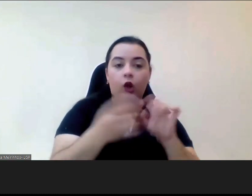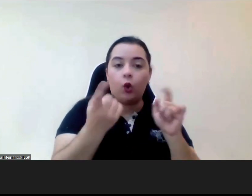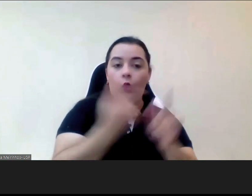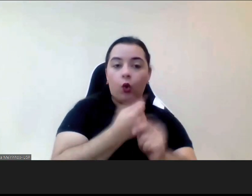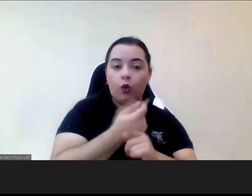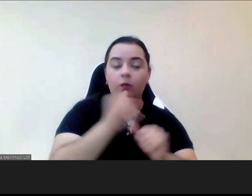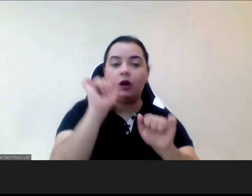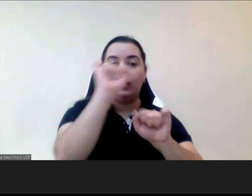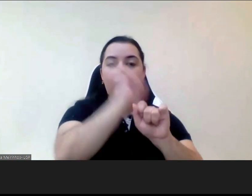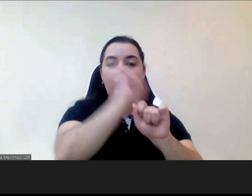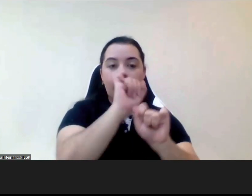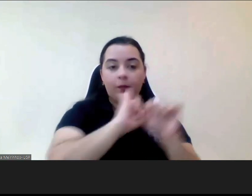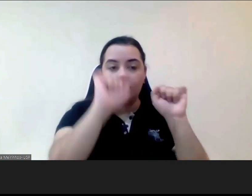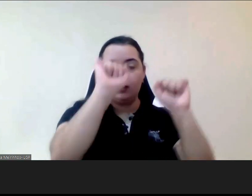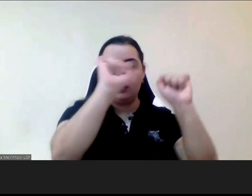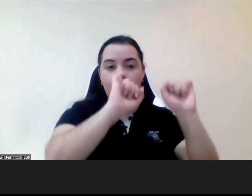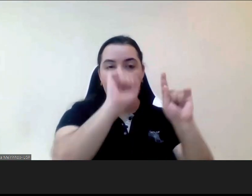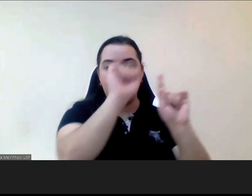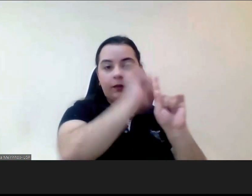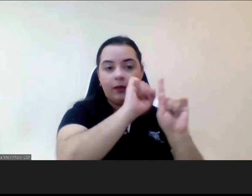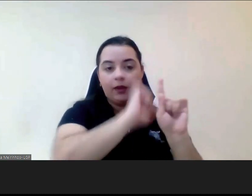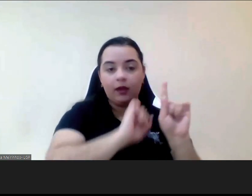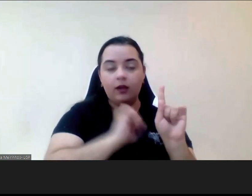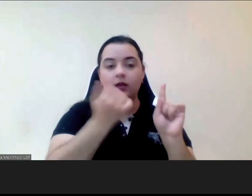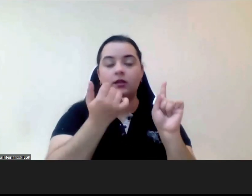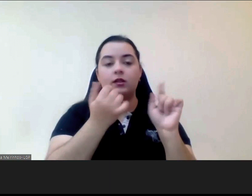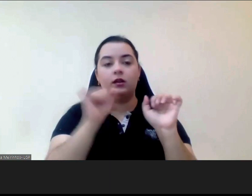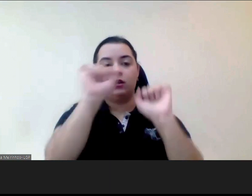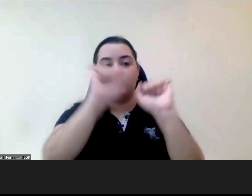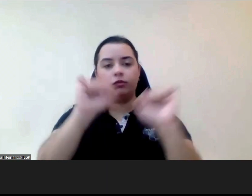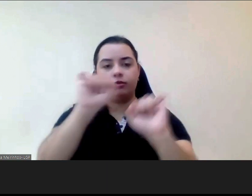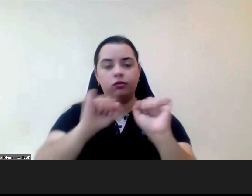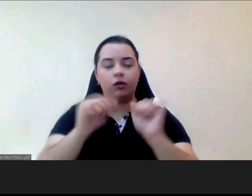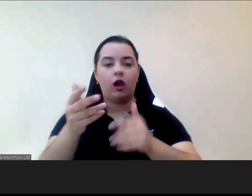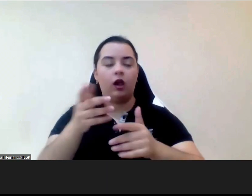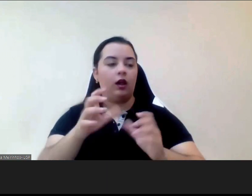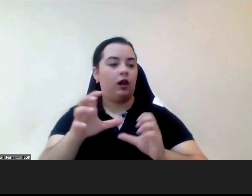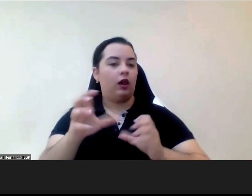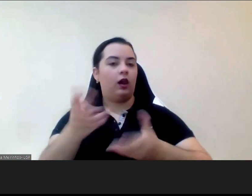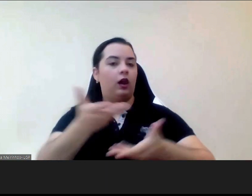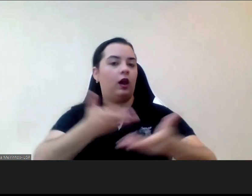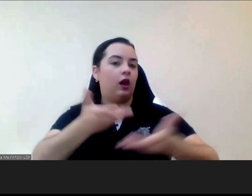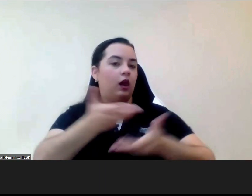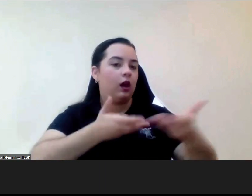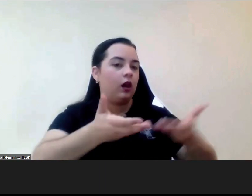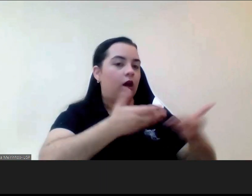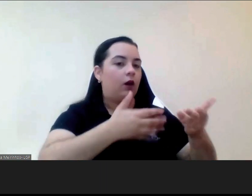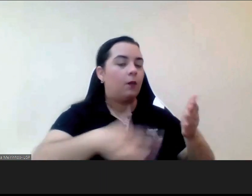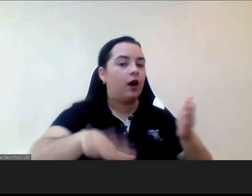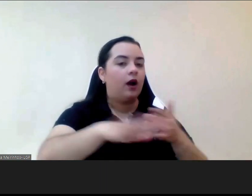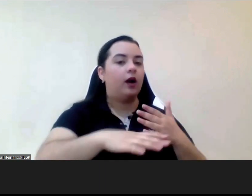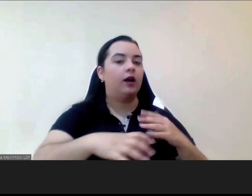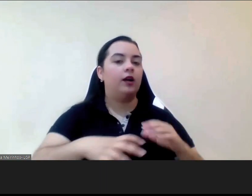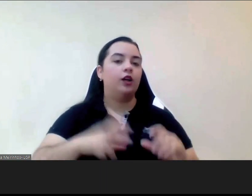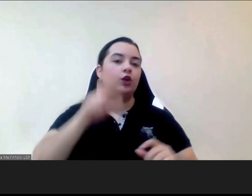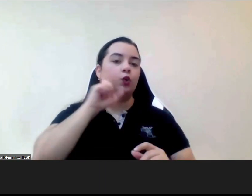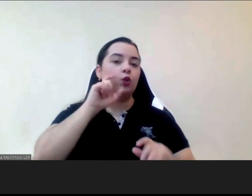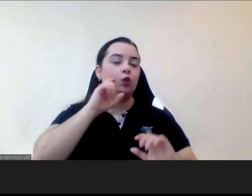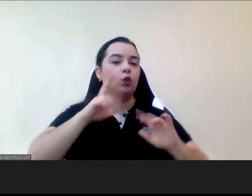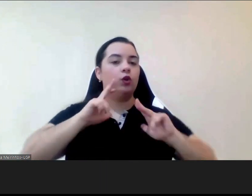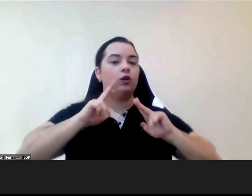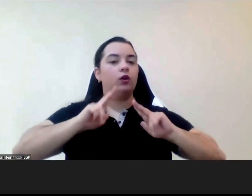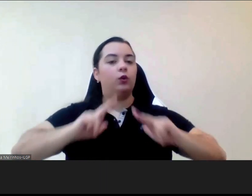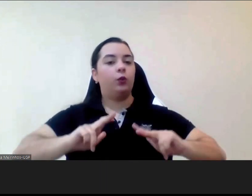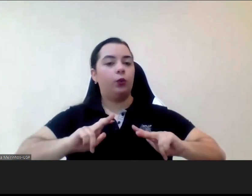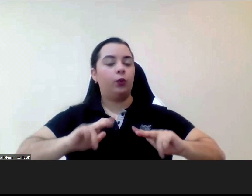o relacionamento interpessoal como um espaço de segurança e conforto com que se identificavam começam também